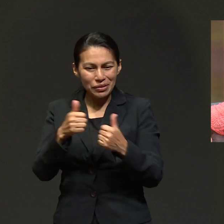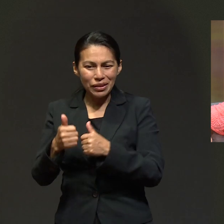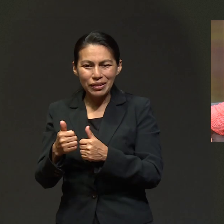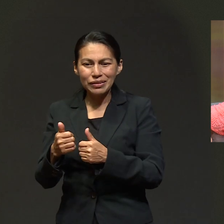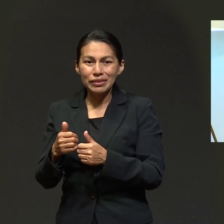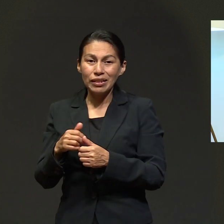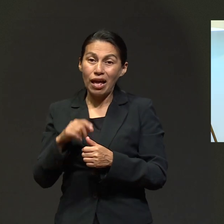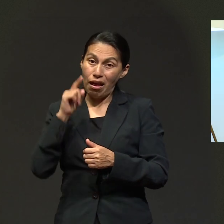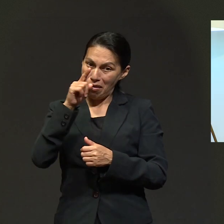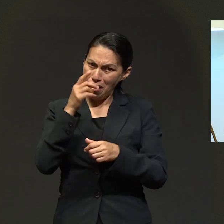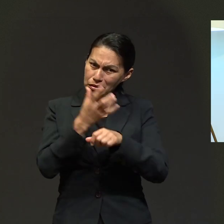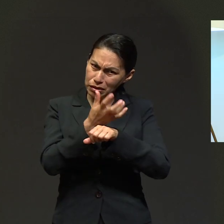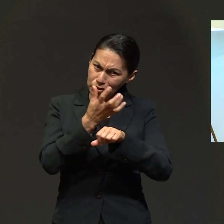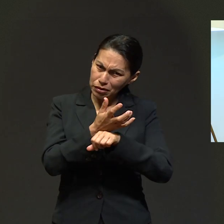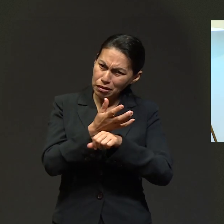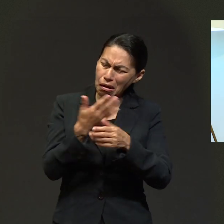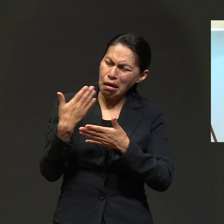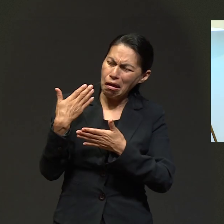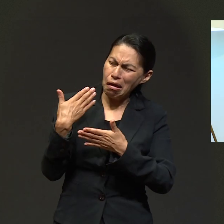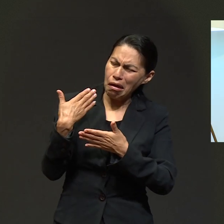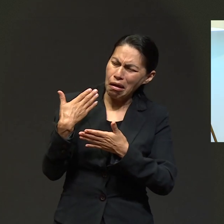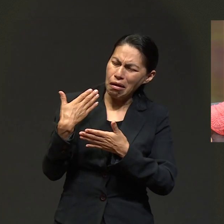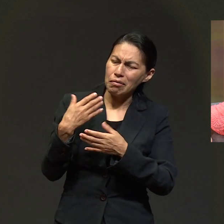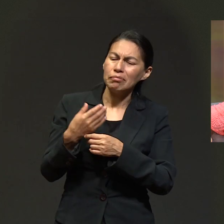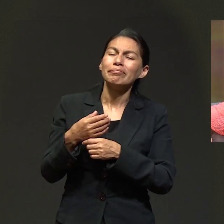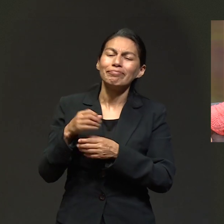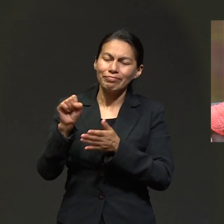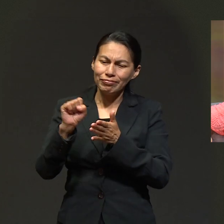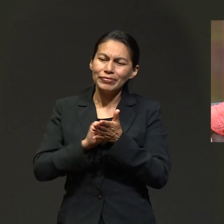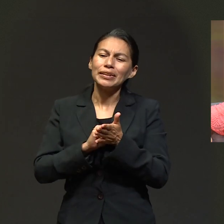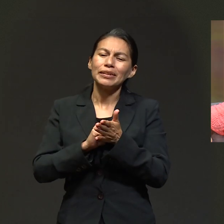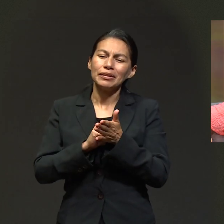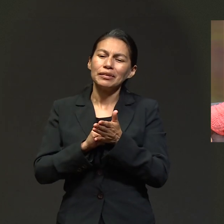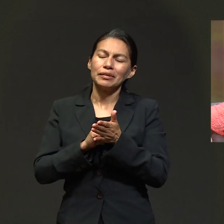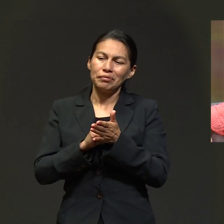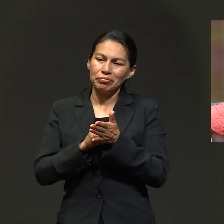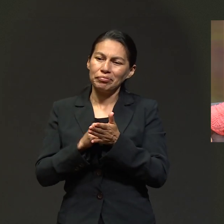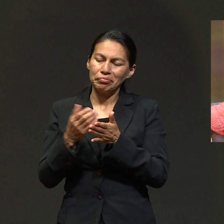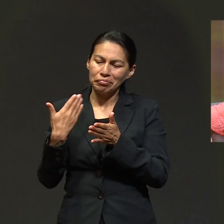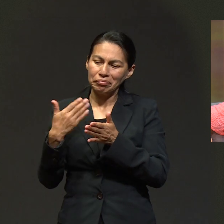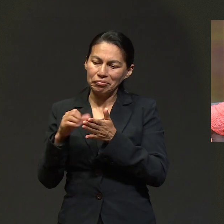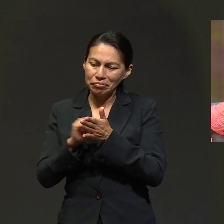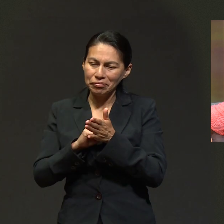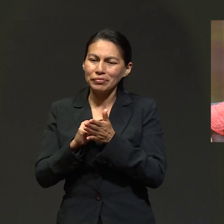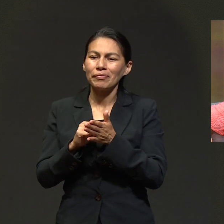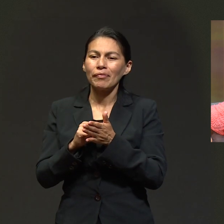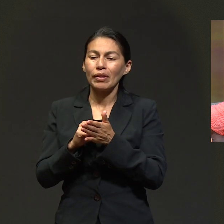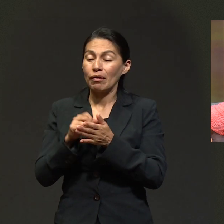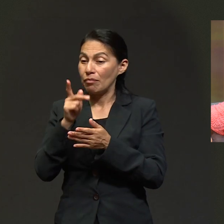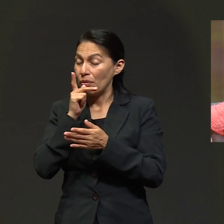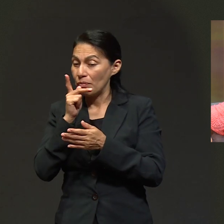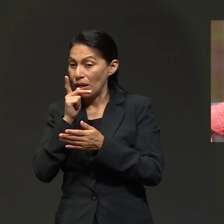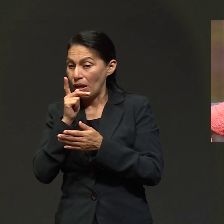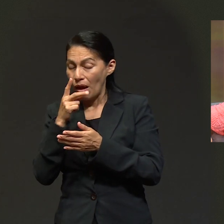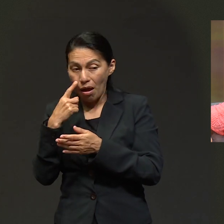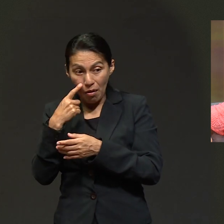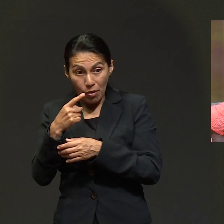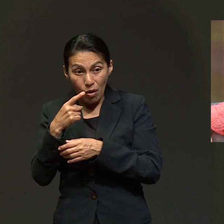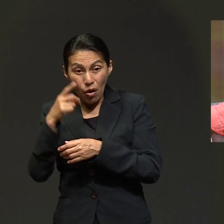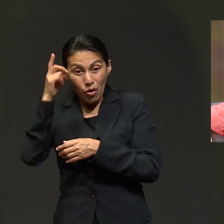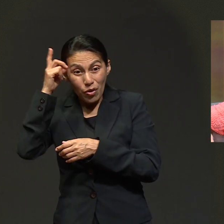bautizarse. Ay, ya en estado. Gloria a Dios. Apenas hace unos días, ¿cierto? Sí, unos meses atrás mi papá tomó la decisión.